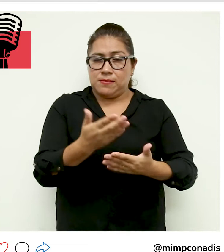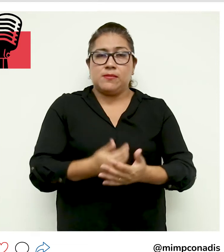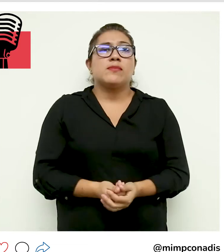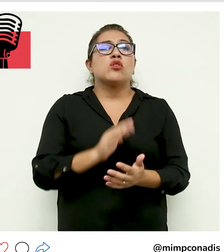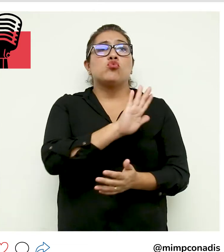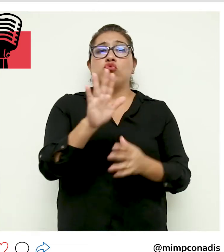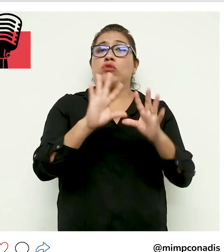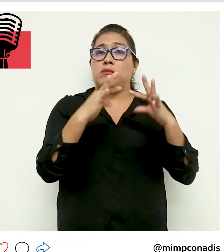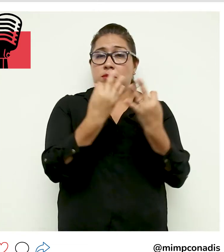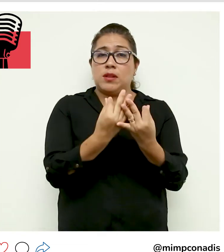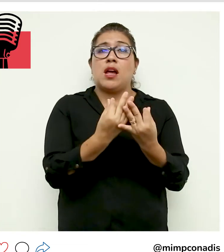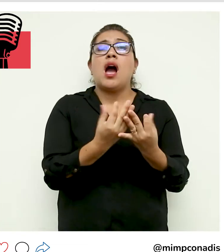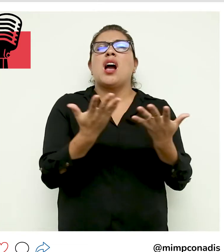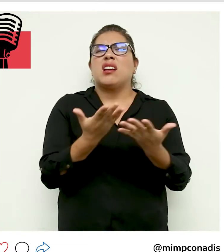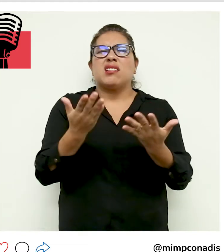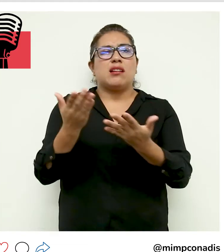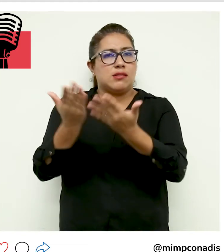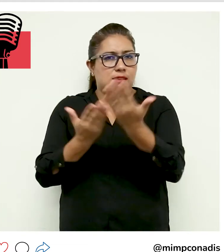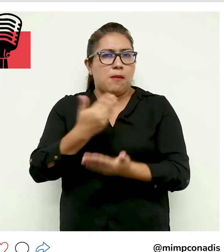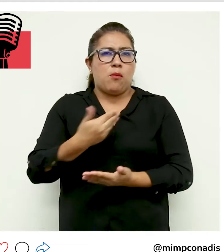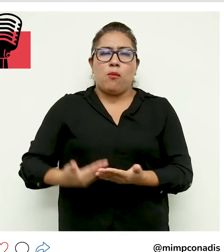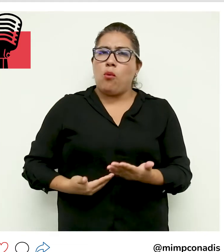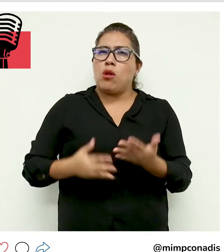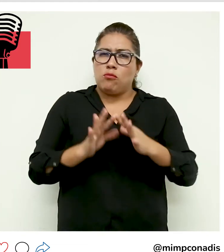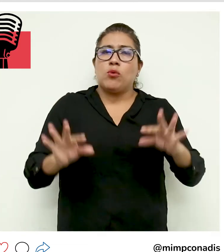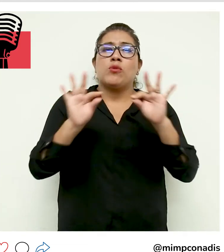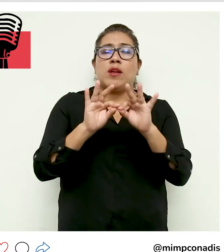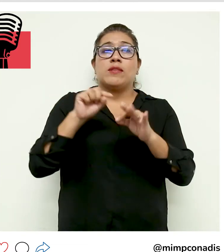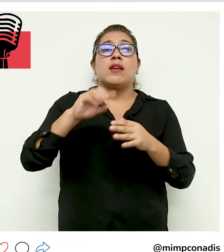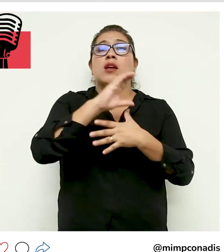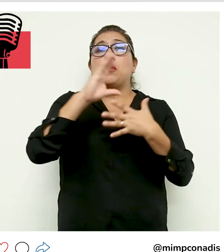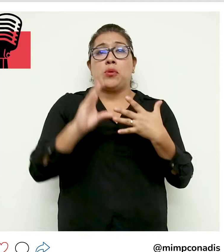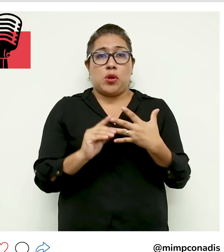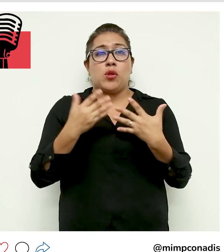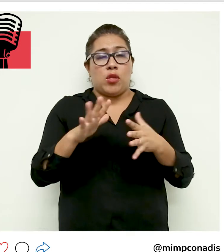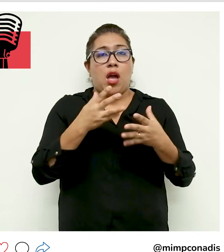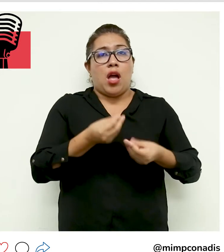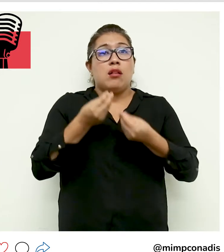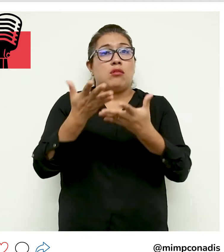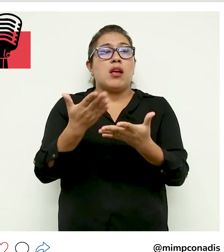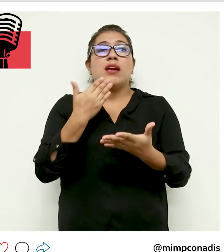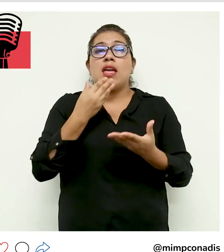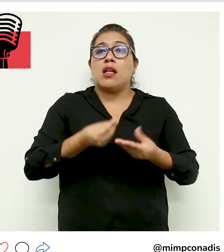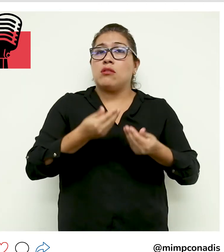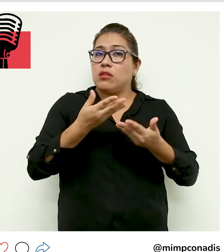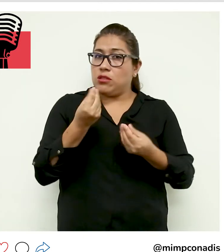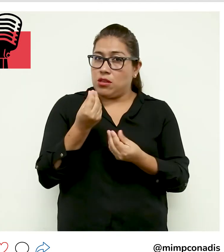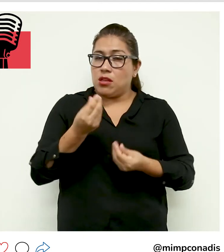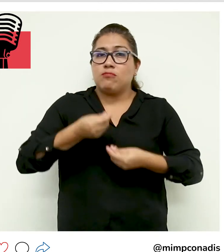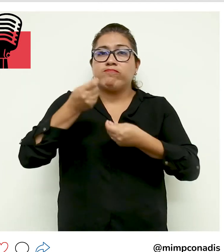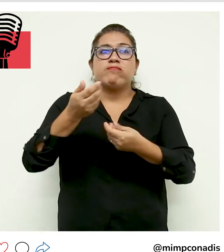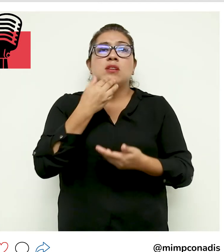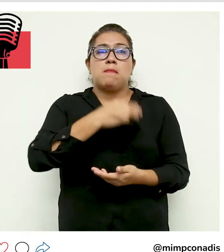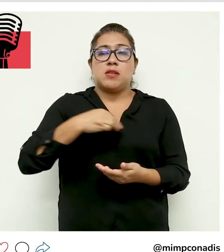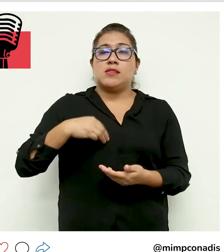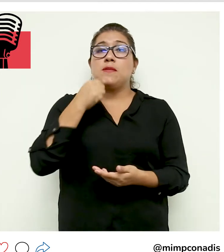discapacidad y sus familias a los servicios públicos básicos, el Conadis recibió una transferencia de recursos financieros